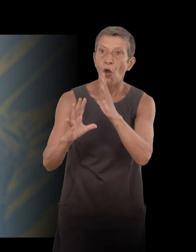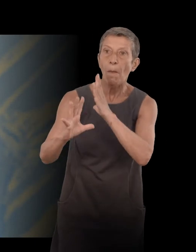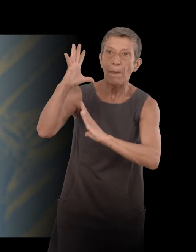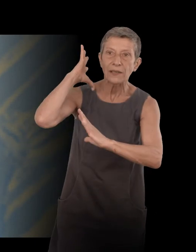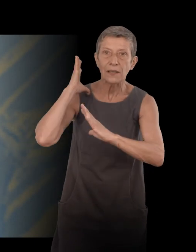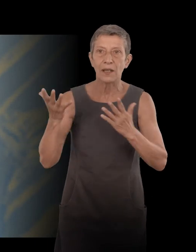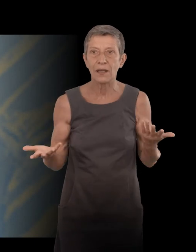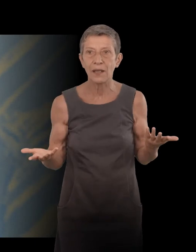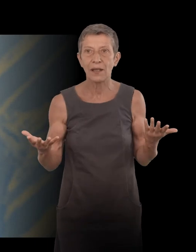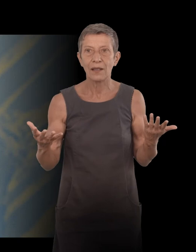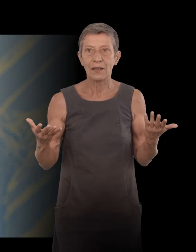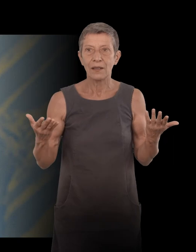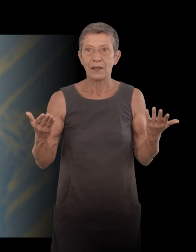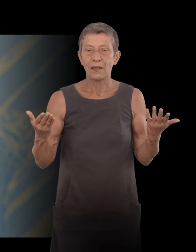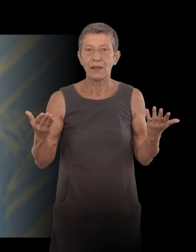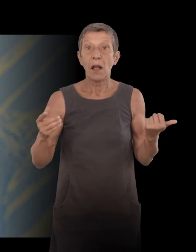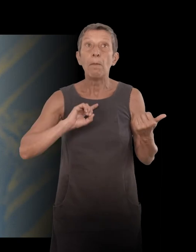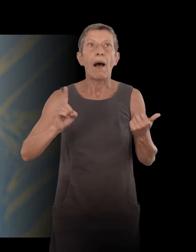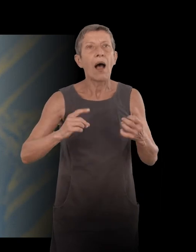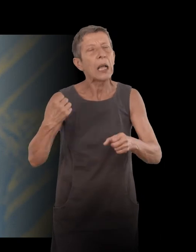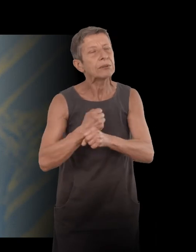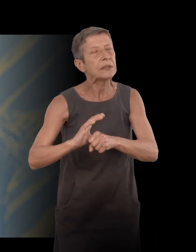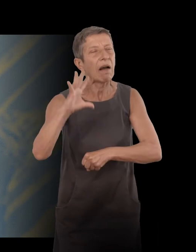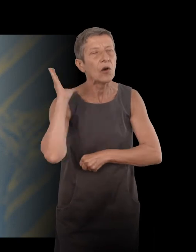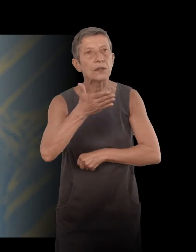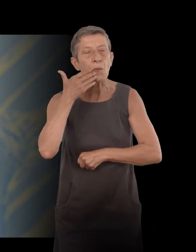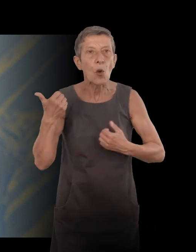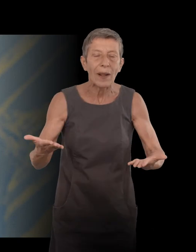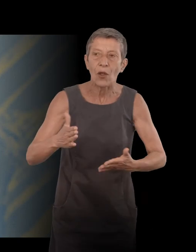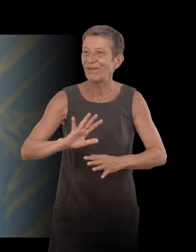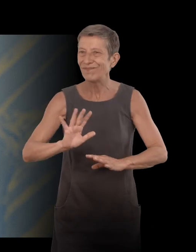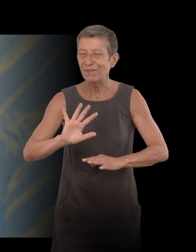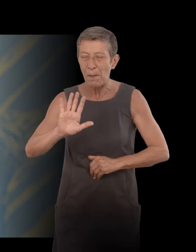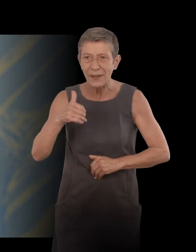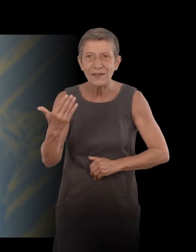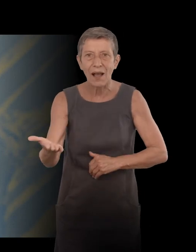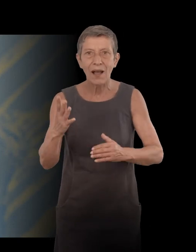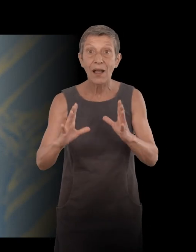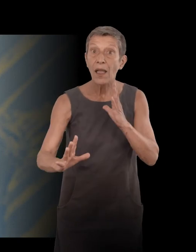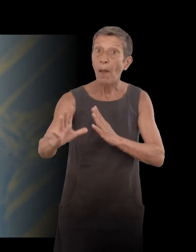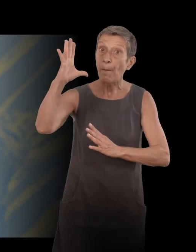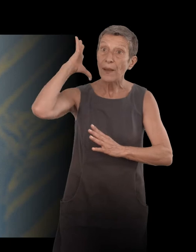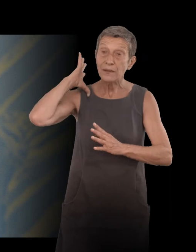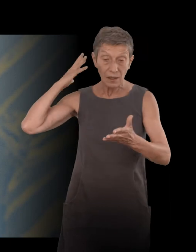Mais c du genre, c'était mieux avant. C'est pas du tout ça. Le passé, parce que c'est ce qui nous construit petit à petit.